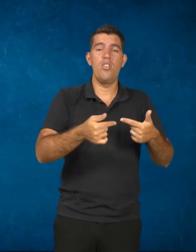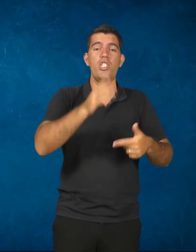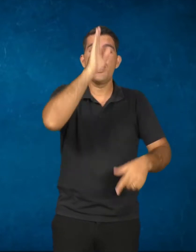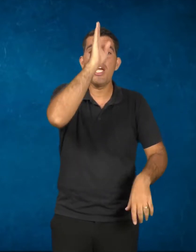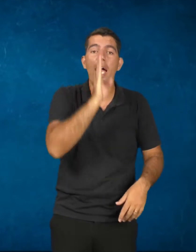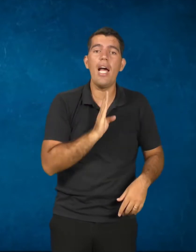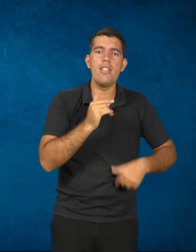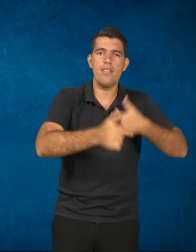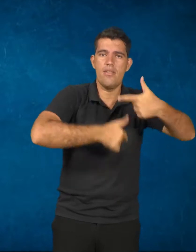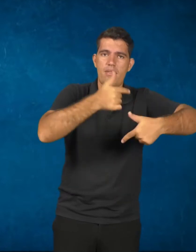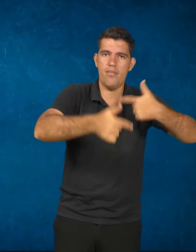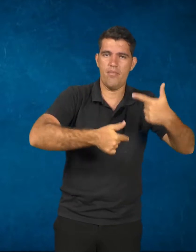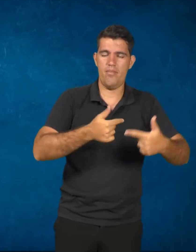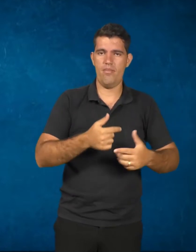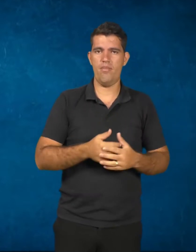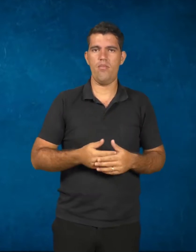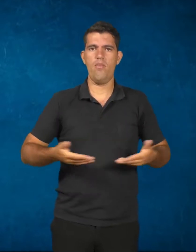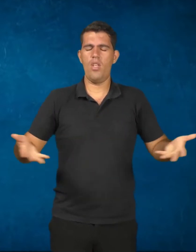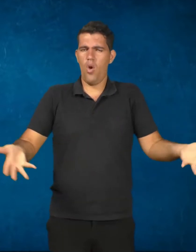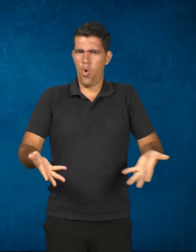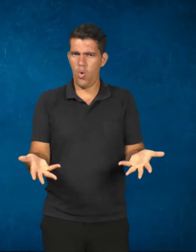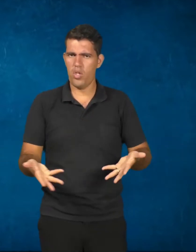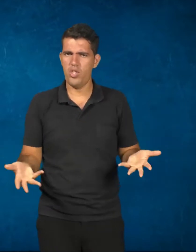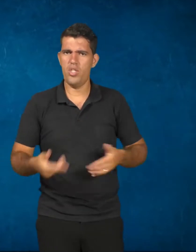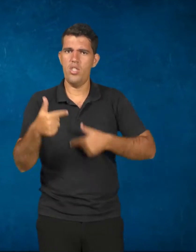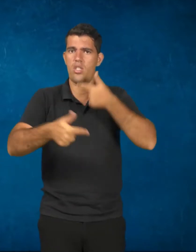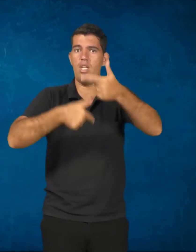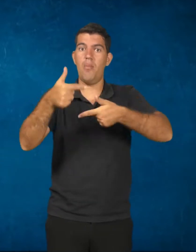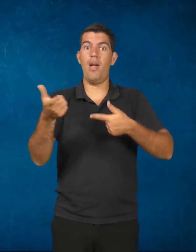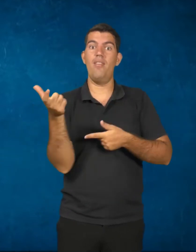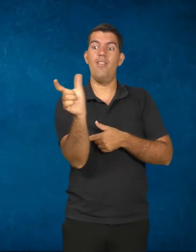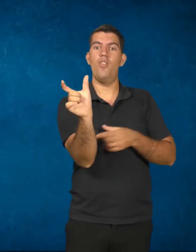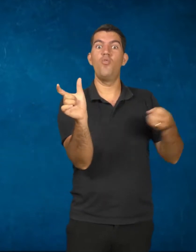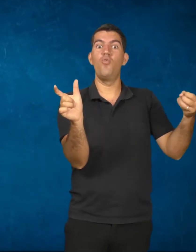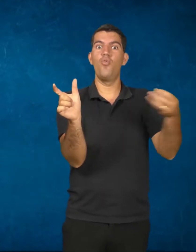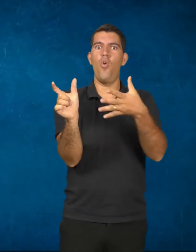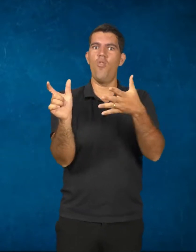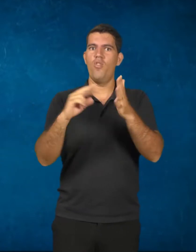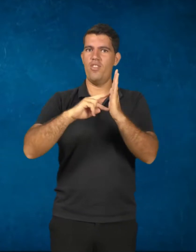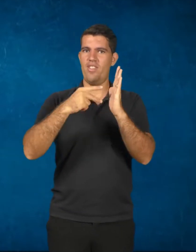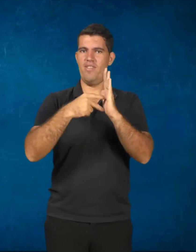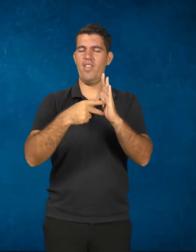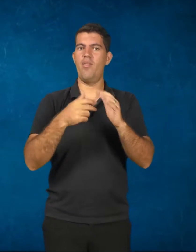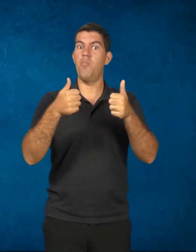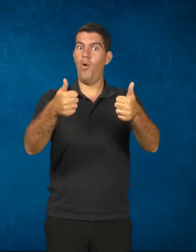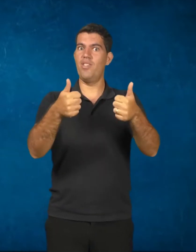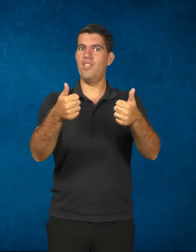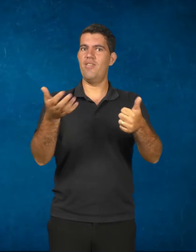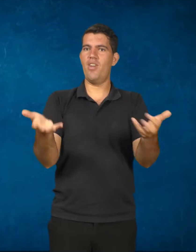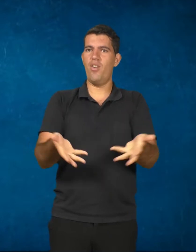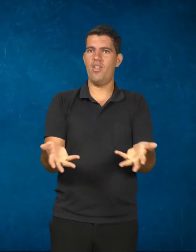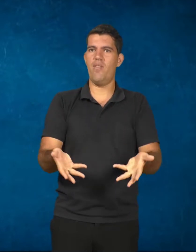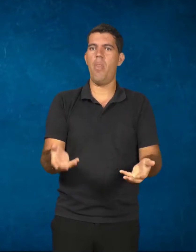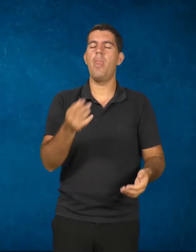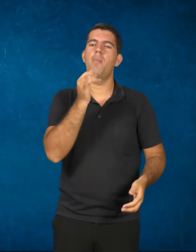fase moderna, a palavra trabalho ganhou um novo sentido, bem mais positivo. Por exemplo, John Locke,